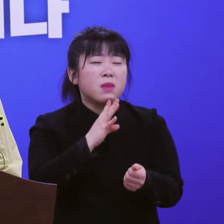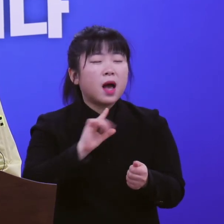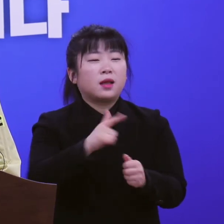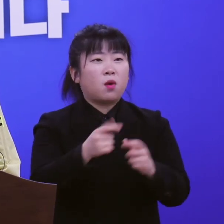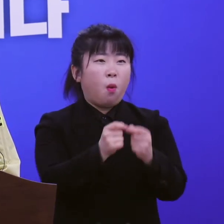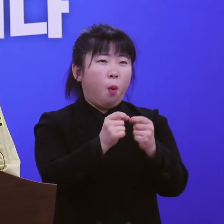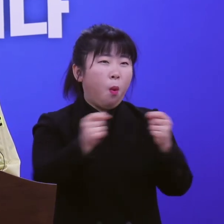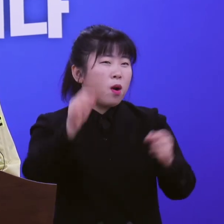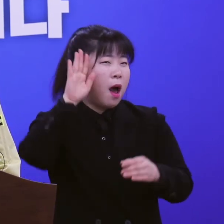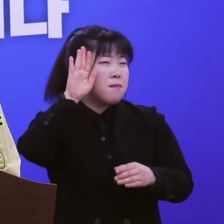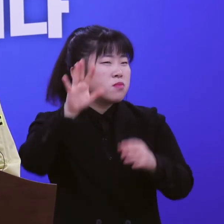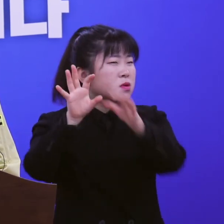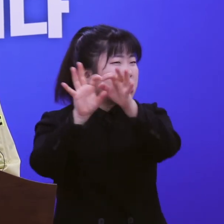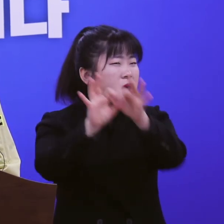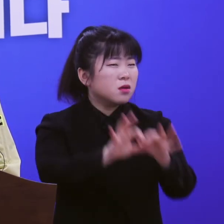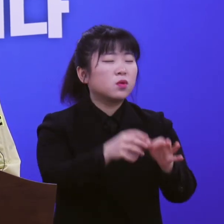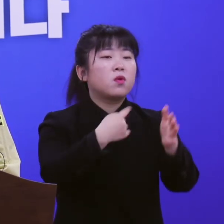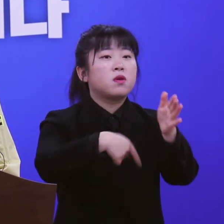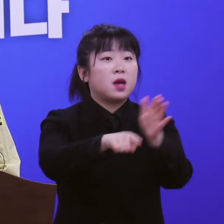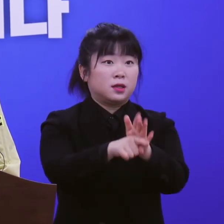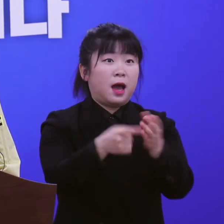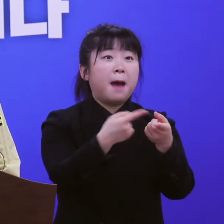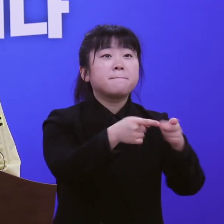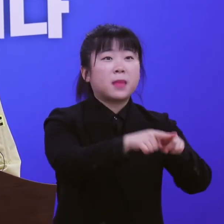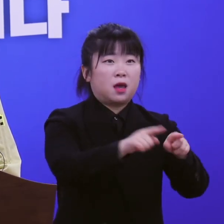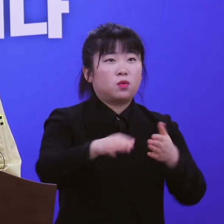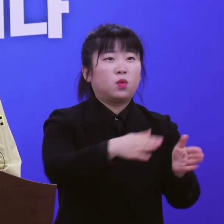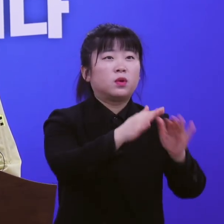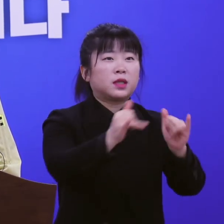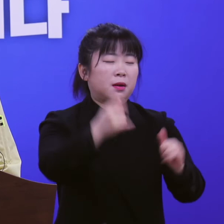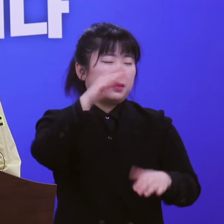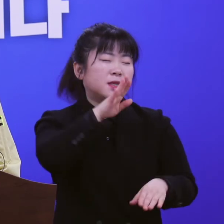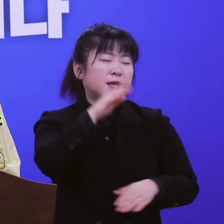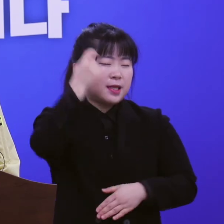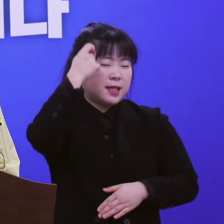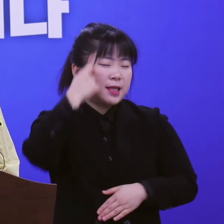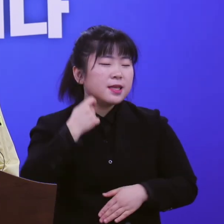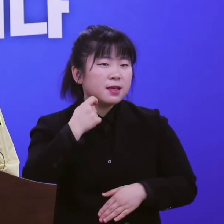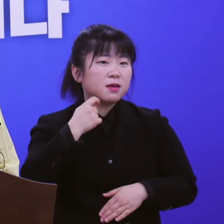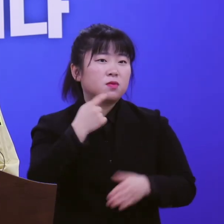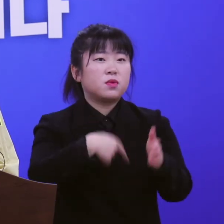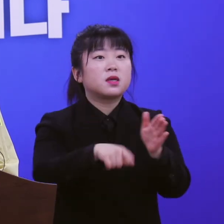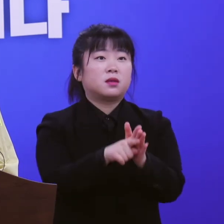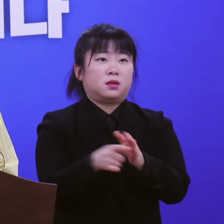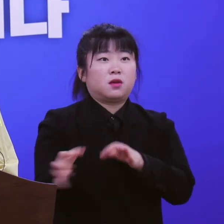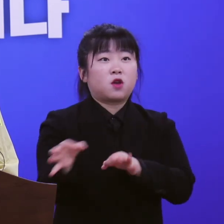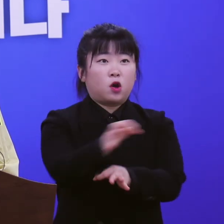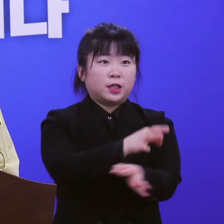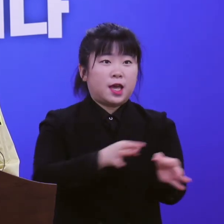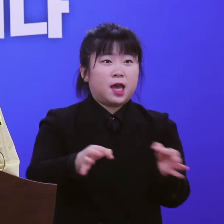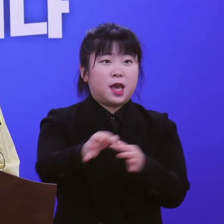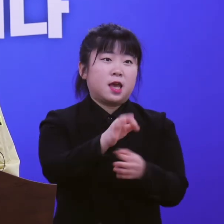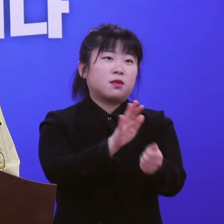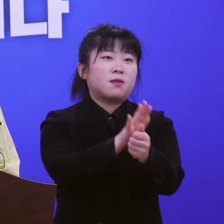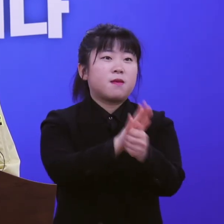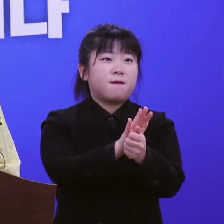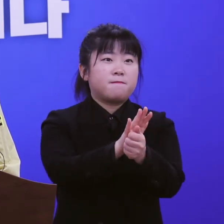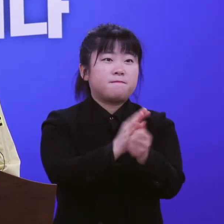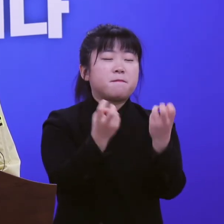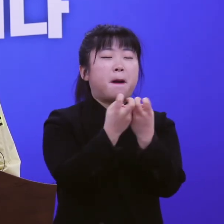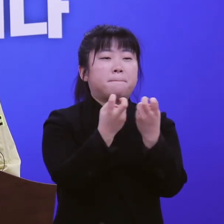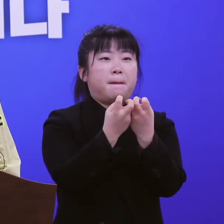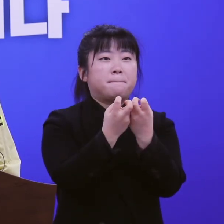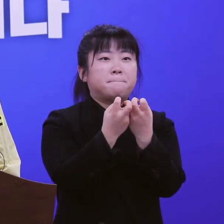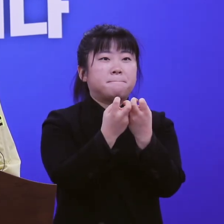현장에서 도민과 함께 마련하도록 하겠습니다. 도의 힘만으로 어려운 부분은 중앙정부와 관계기관과